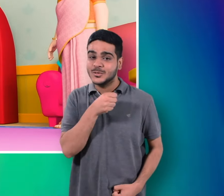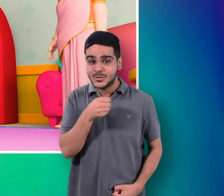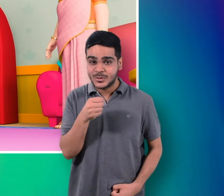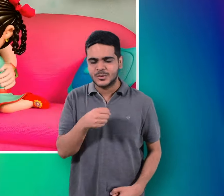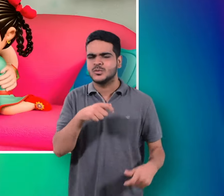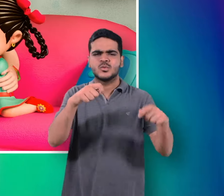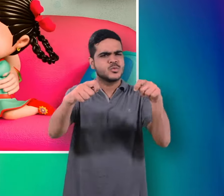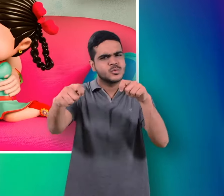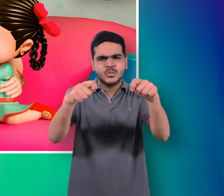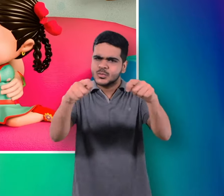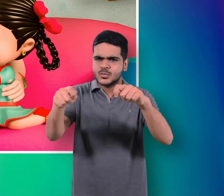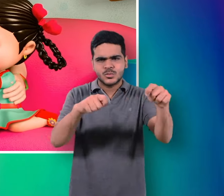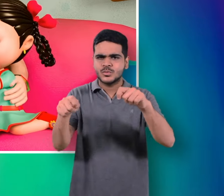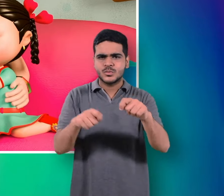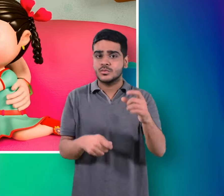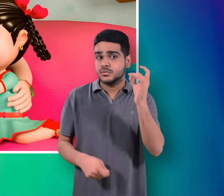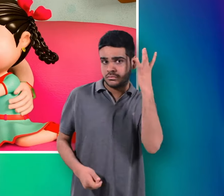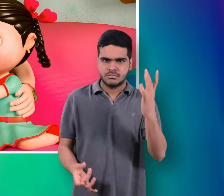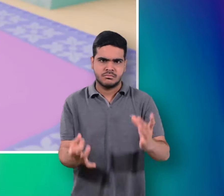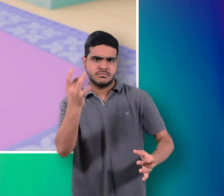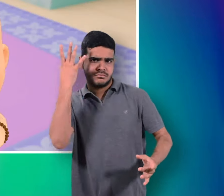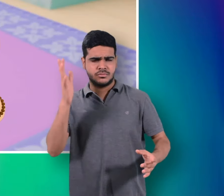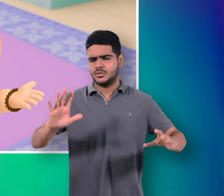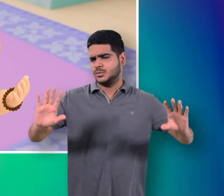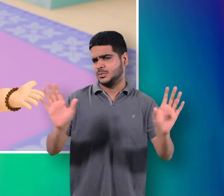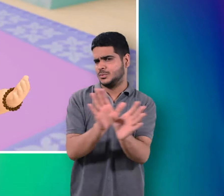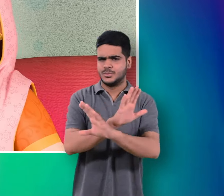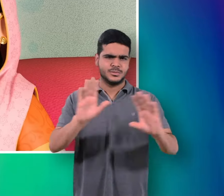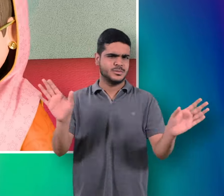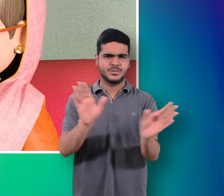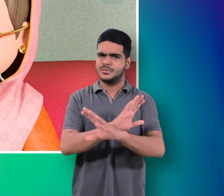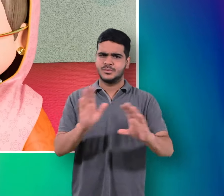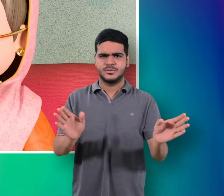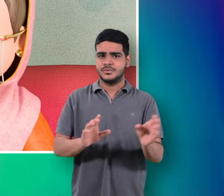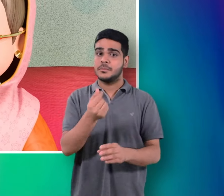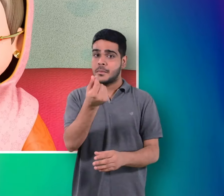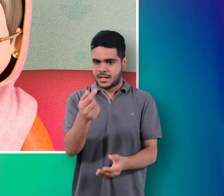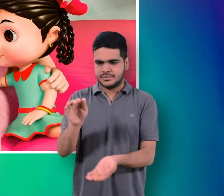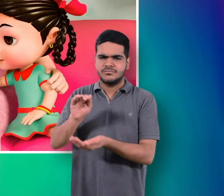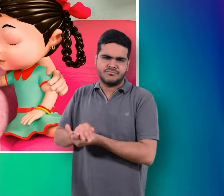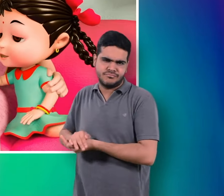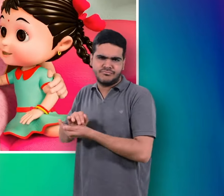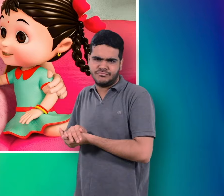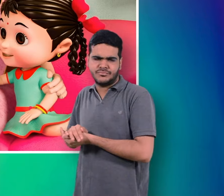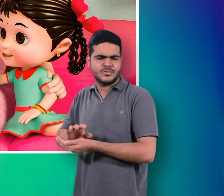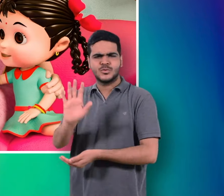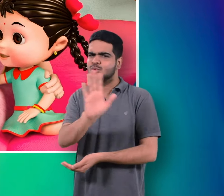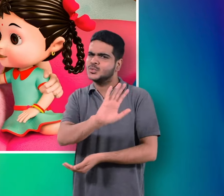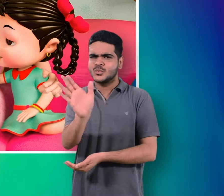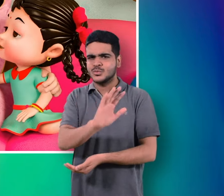अच्छी नानी प्यारी नानी रोसा रोसी छोड़ दे जल्दी से एक पैसा